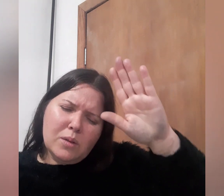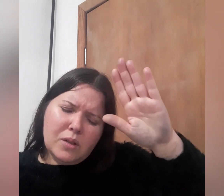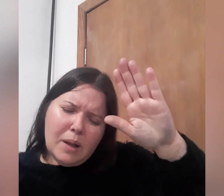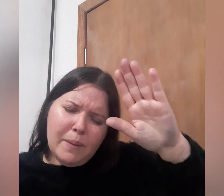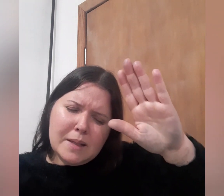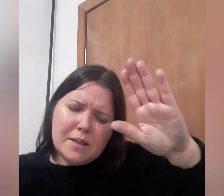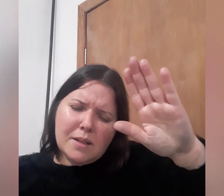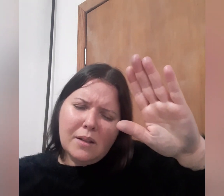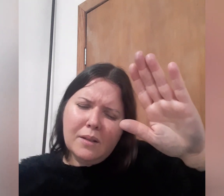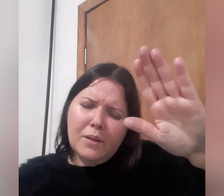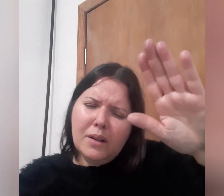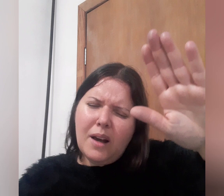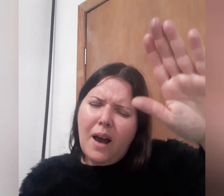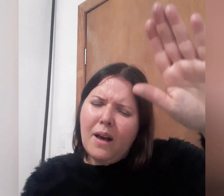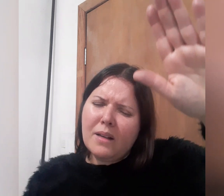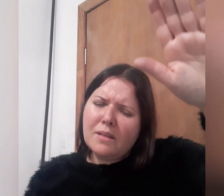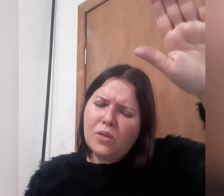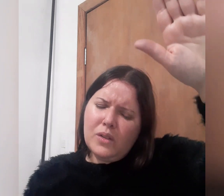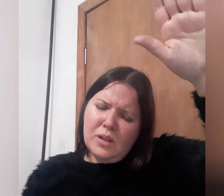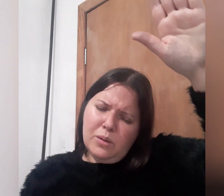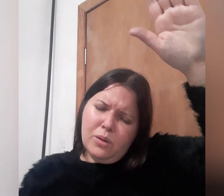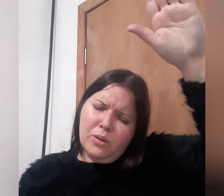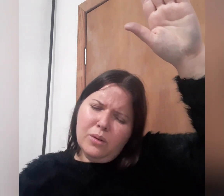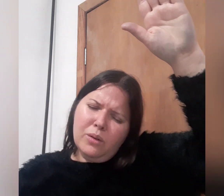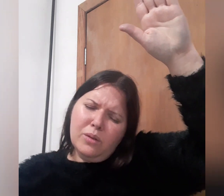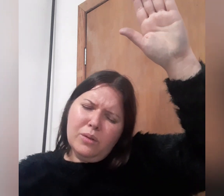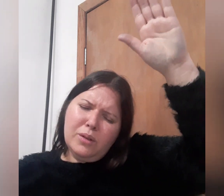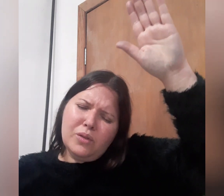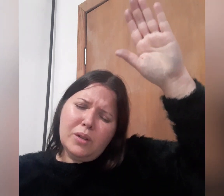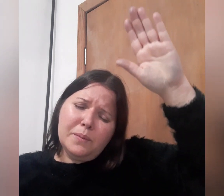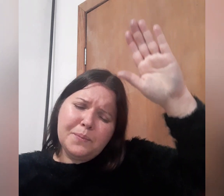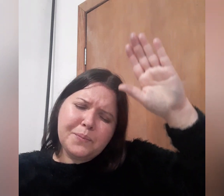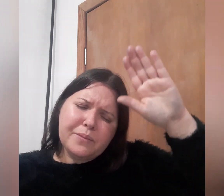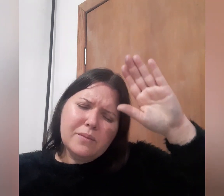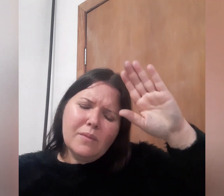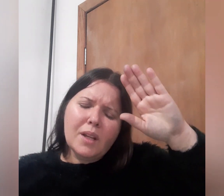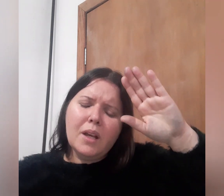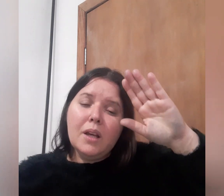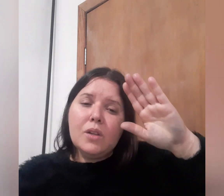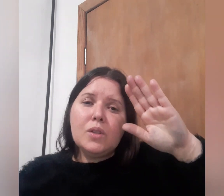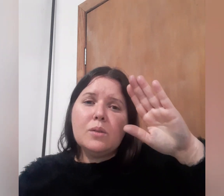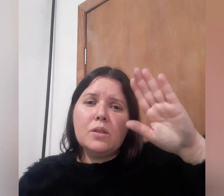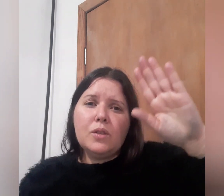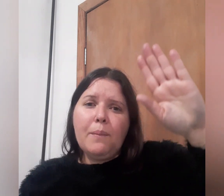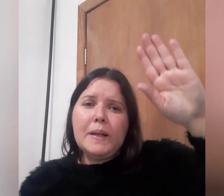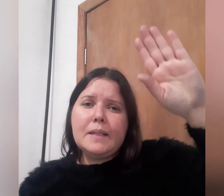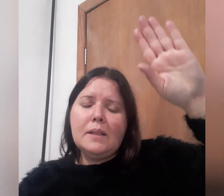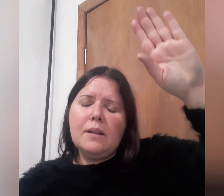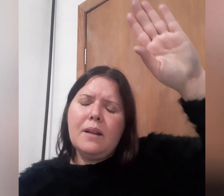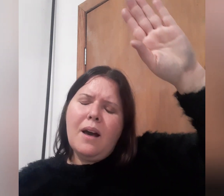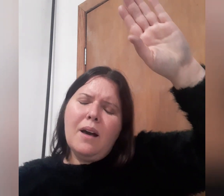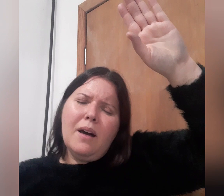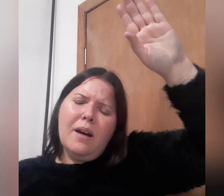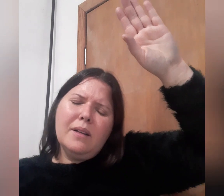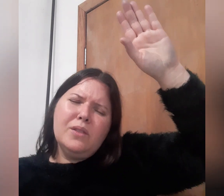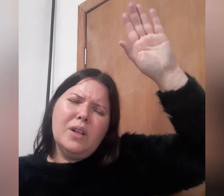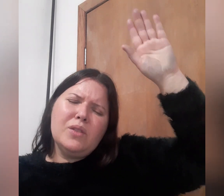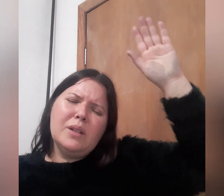está passando em casas nesta noite. Jesus está passando em lares nesta